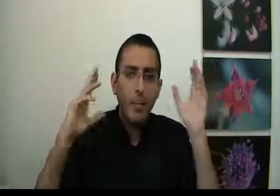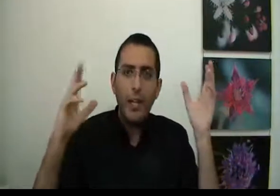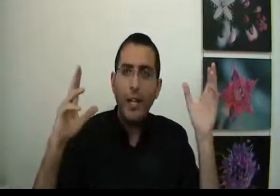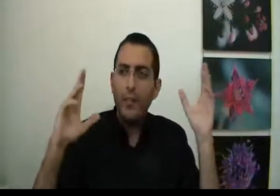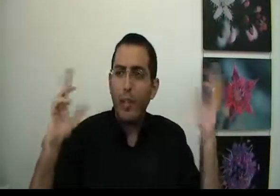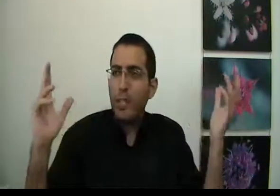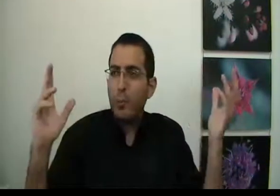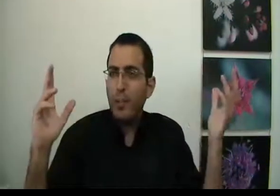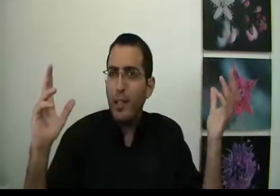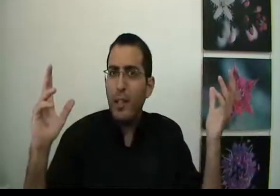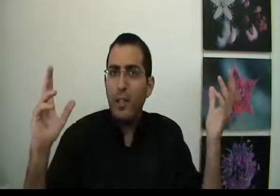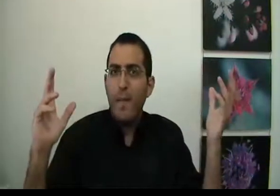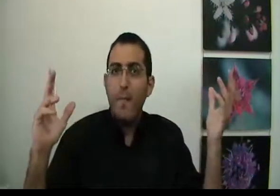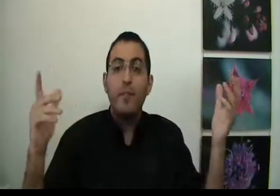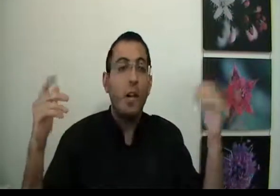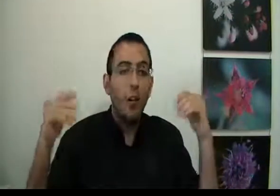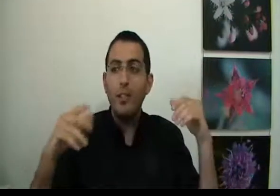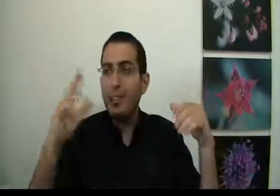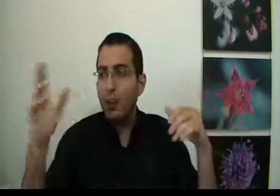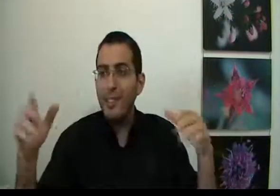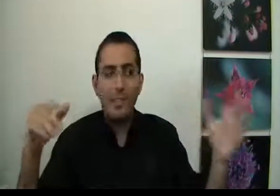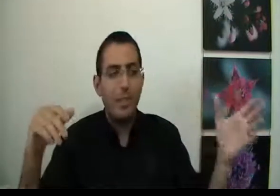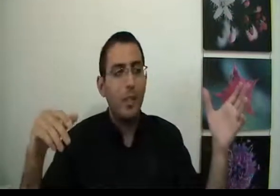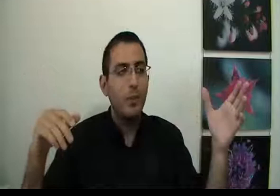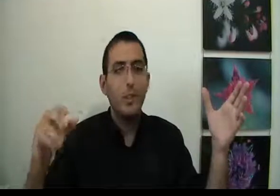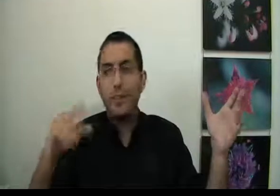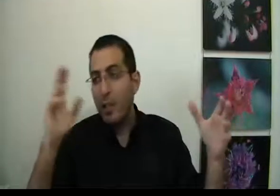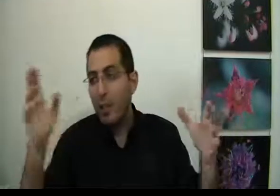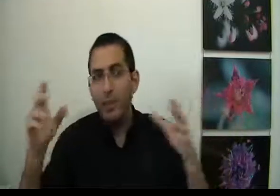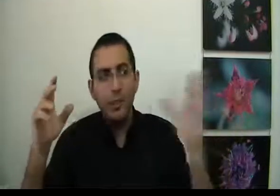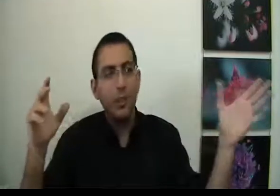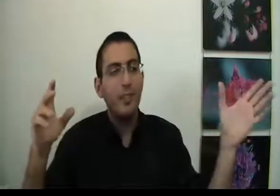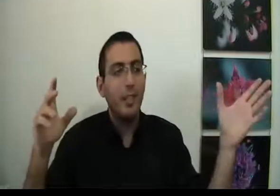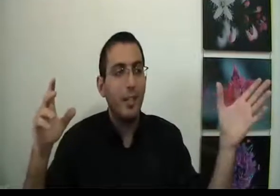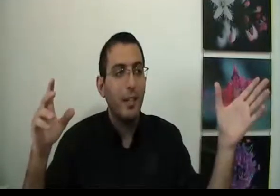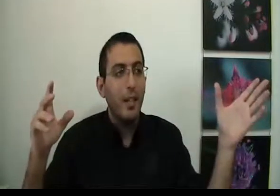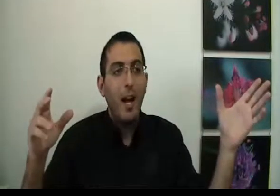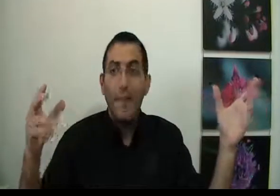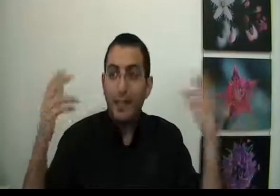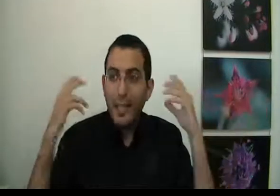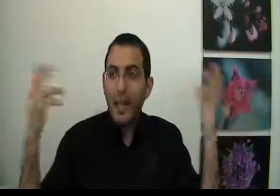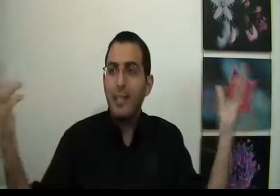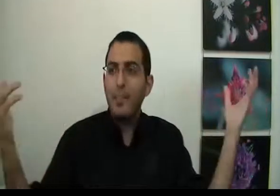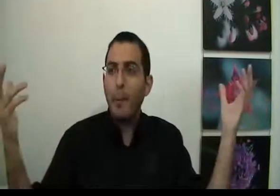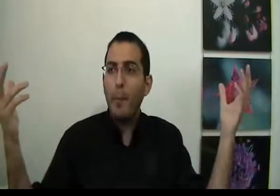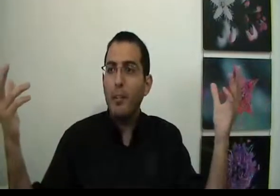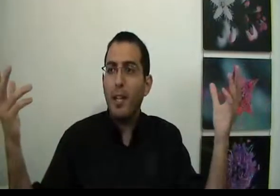לא יחרה ולא יקרה שום דבר נכון שאתה רוצה את זה ואתה לא רוצה את זה ונכון שזה טוב וזה רע אבל צריך לקחת את זה בפרופורציה